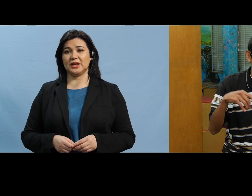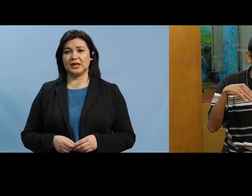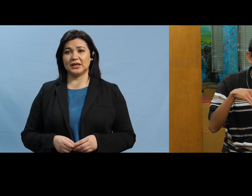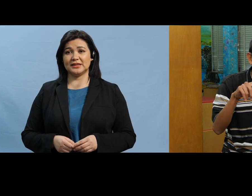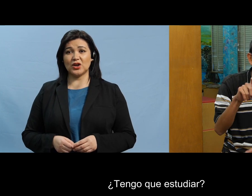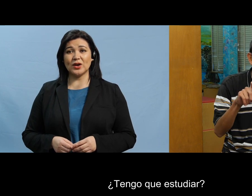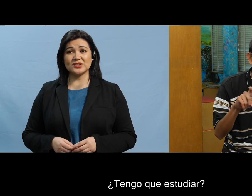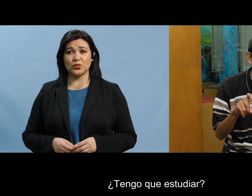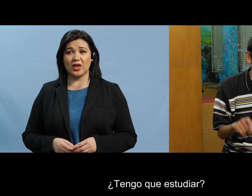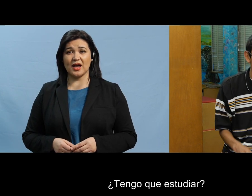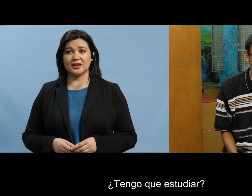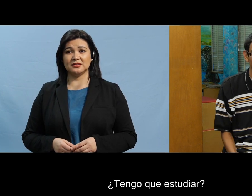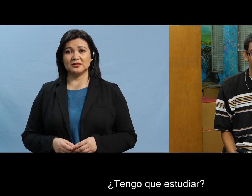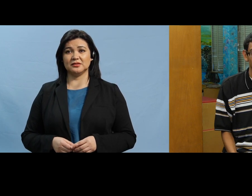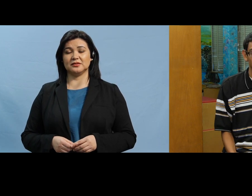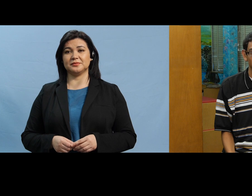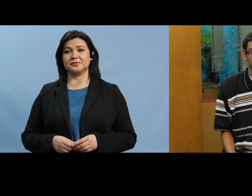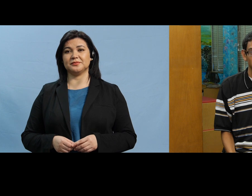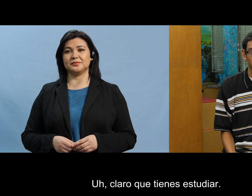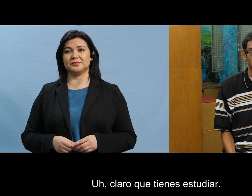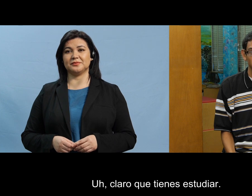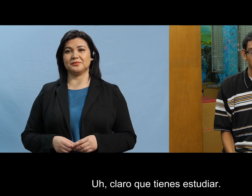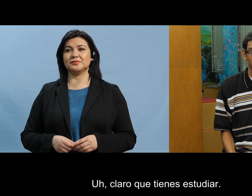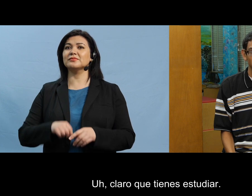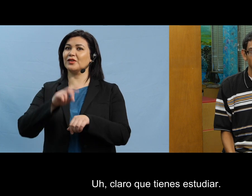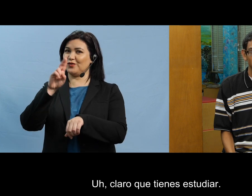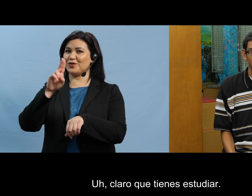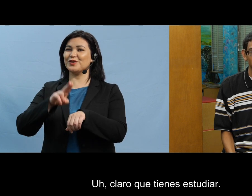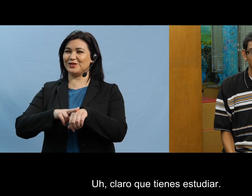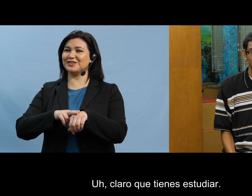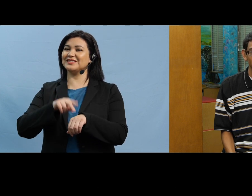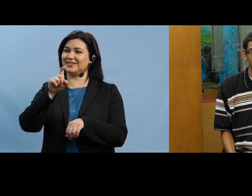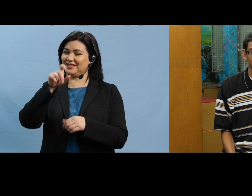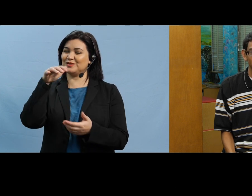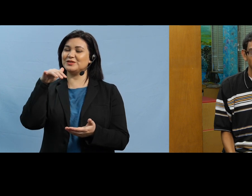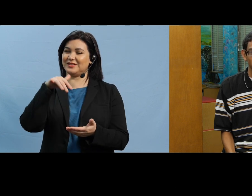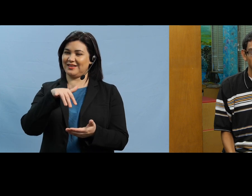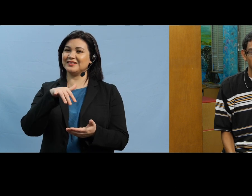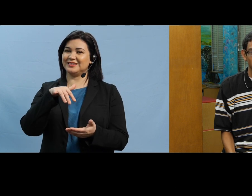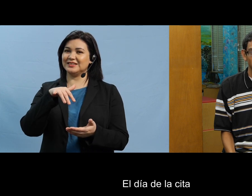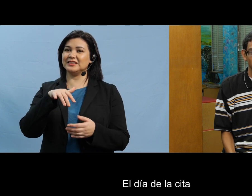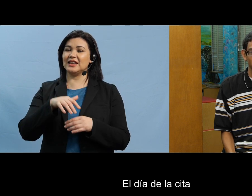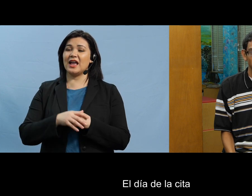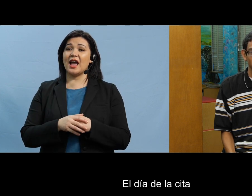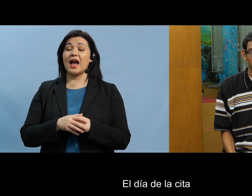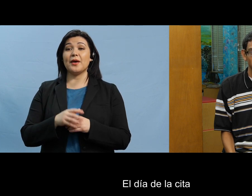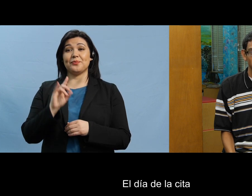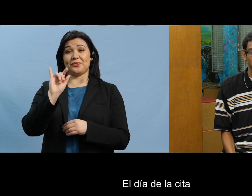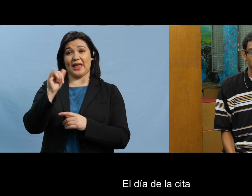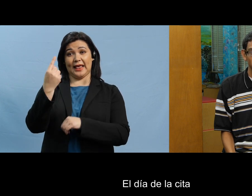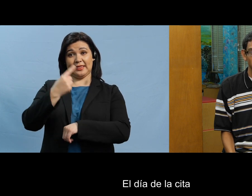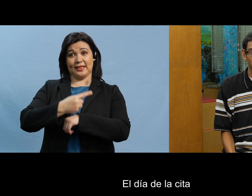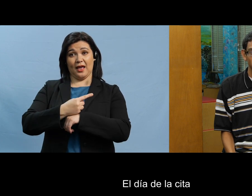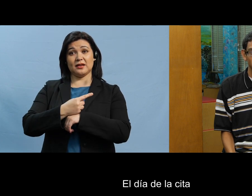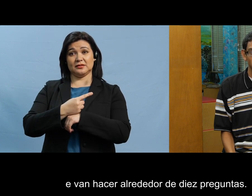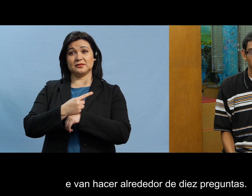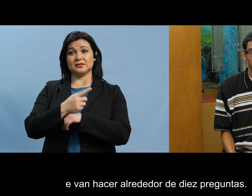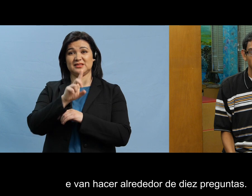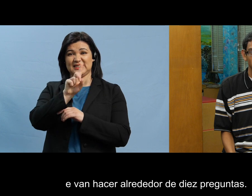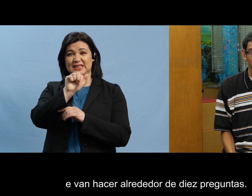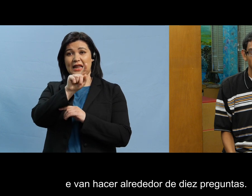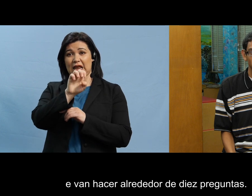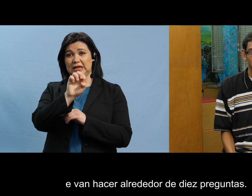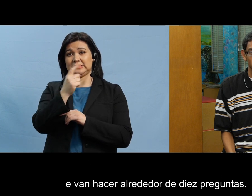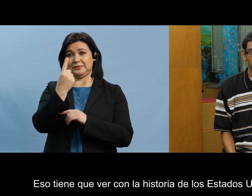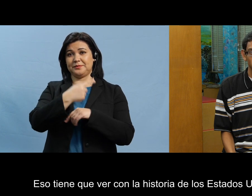preguntar tengo que estudiar claro que tienes que estudiar el día de la cita te van a hacer alrededor de